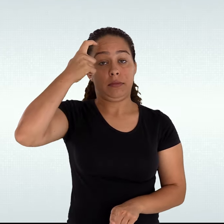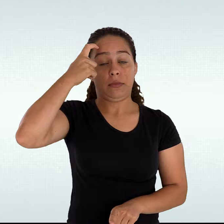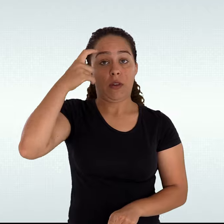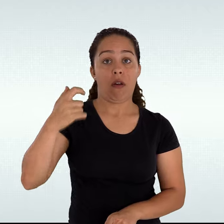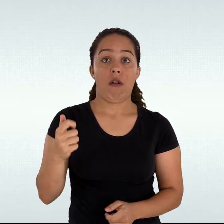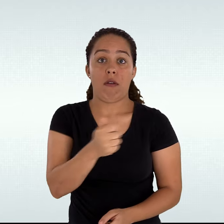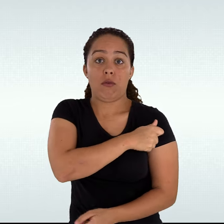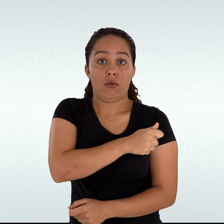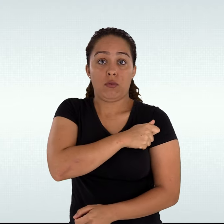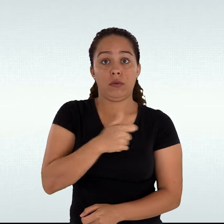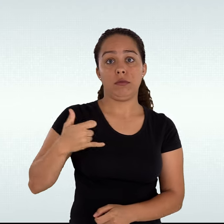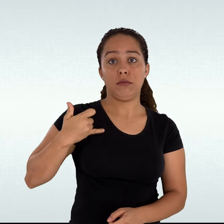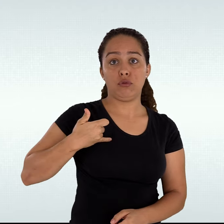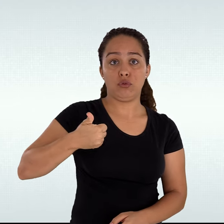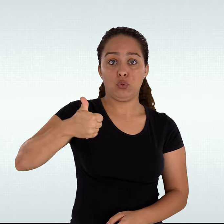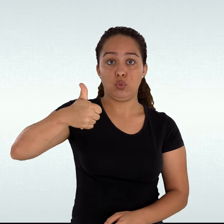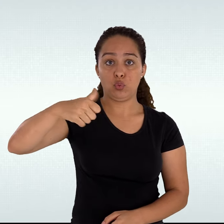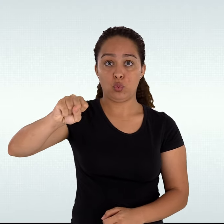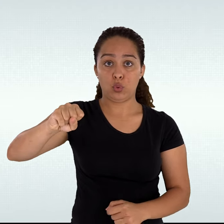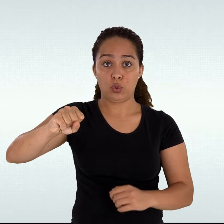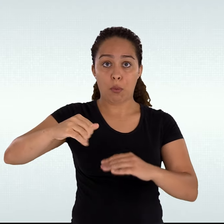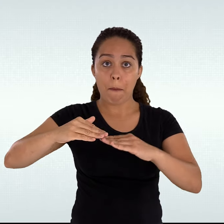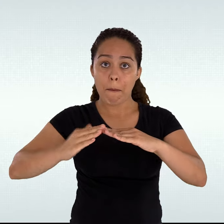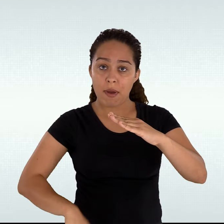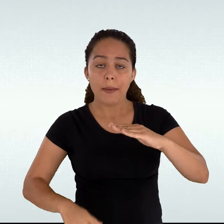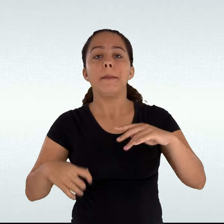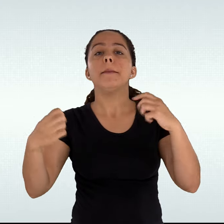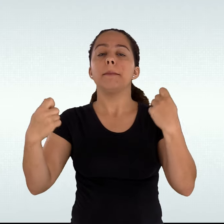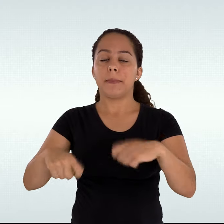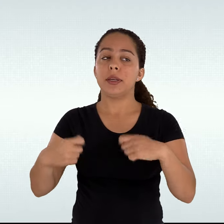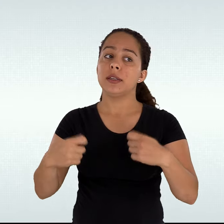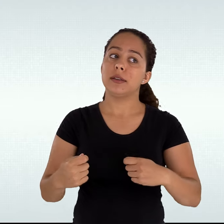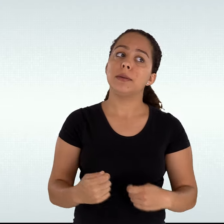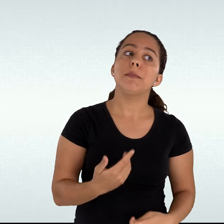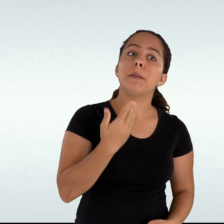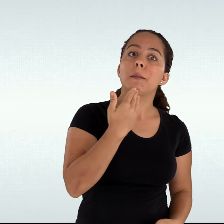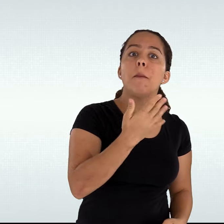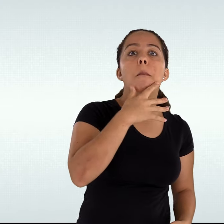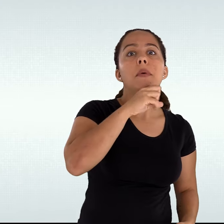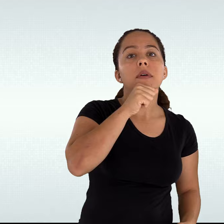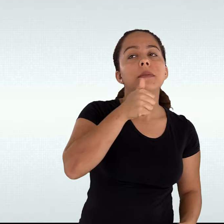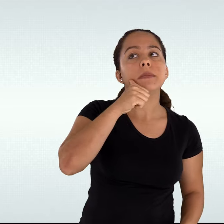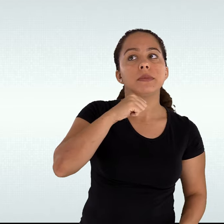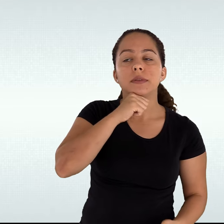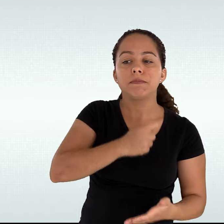anos precisam da autorização dos representantes legais para requerer o uso do nome social.